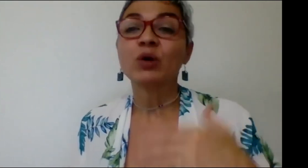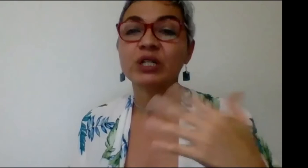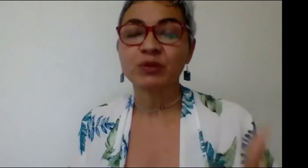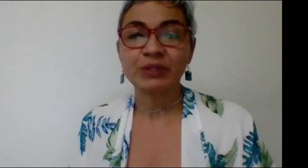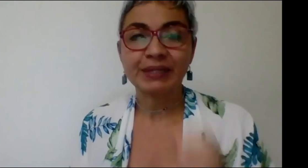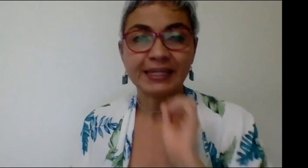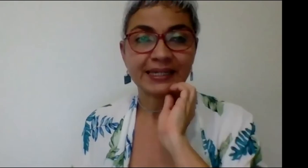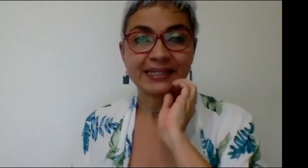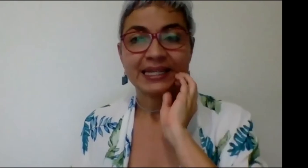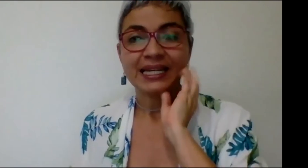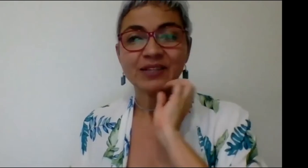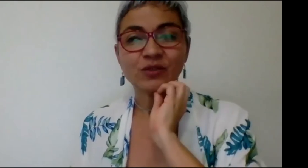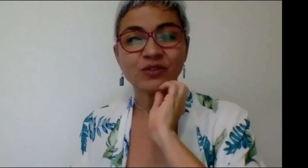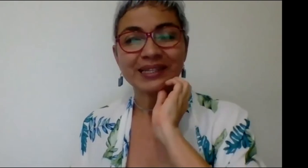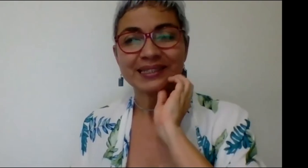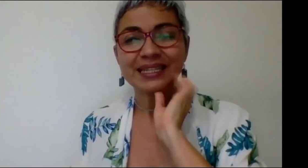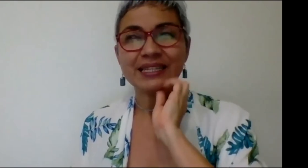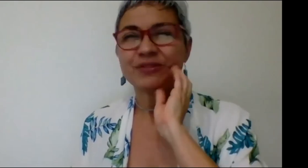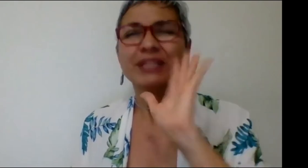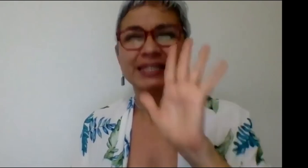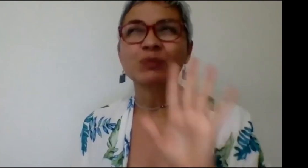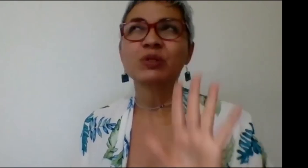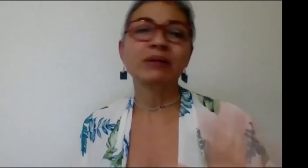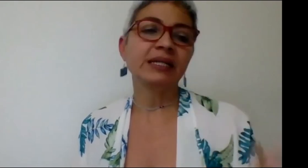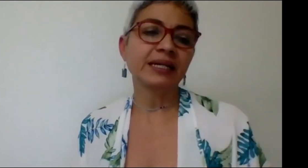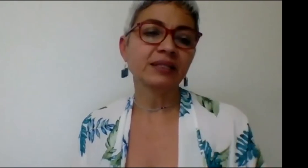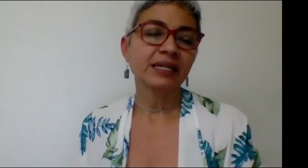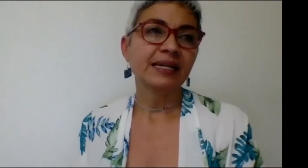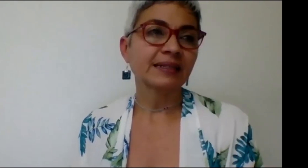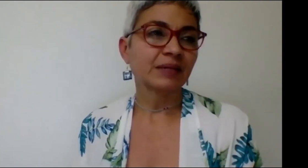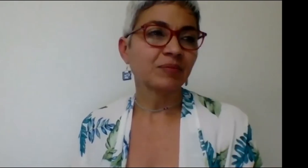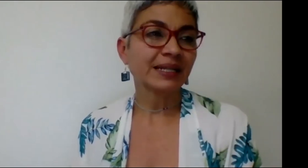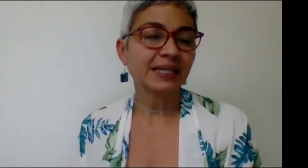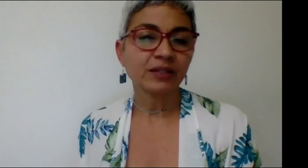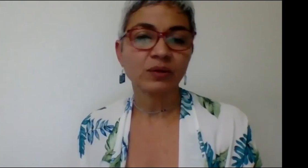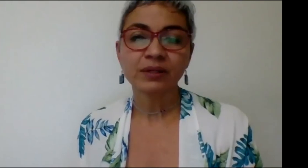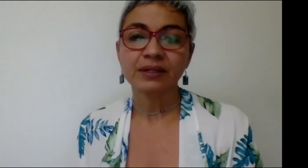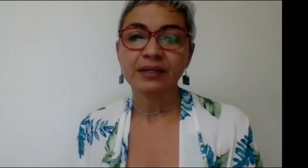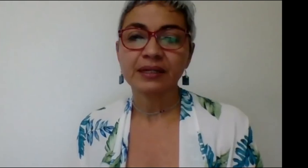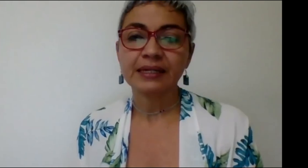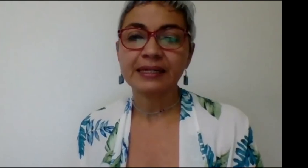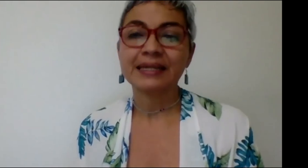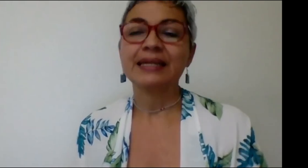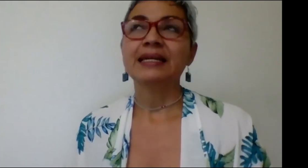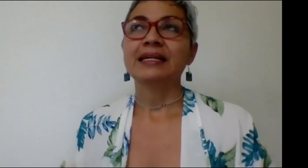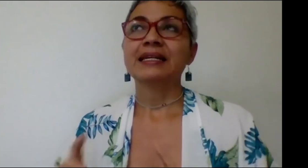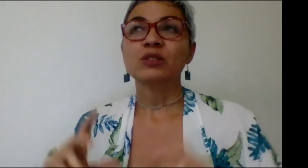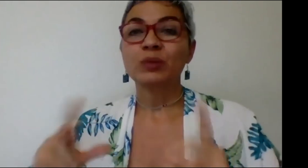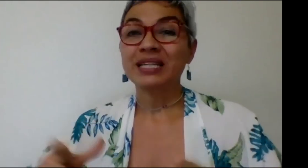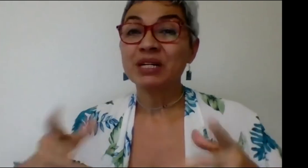mejores posibilidades entonces y frente a esas posibilidades están planteando que si hubiera